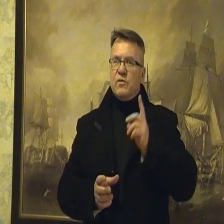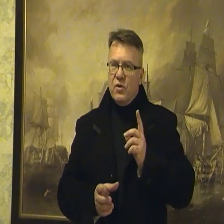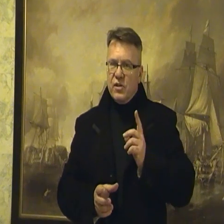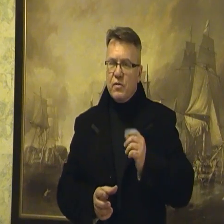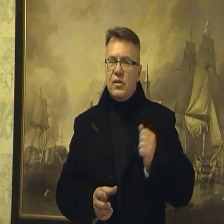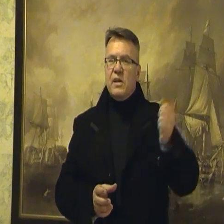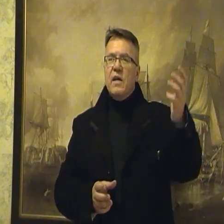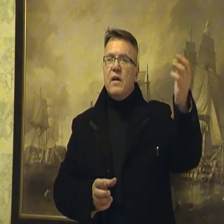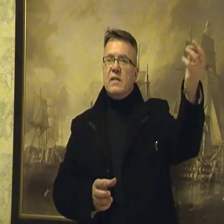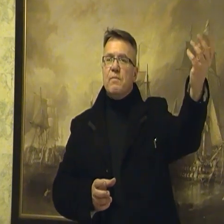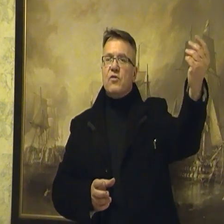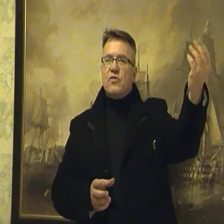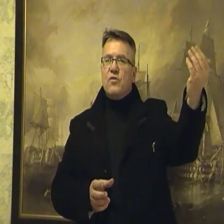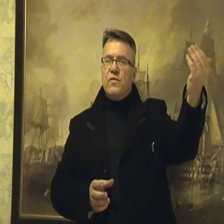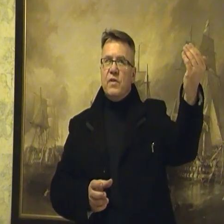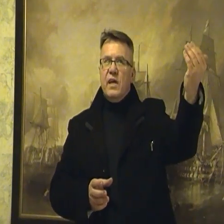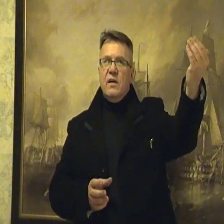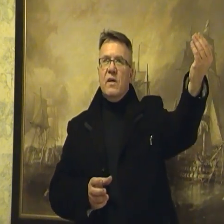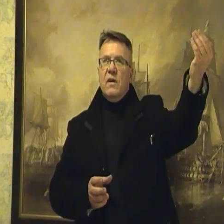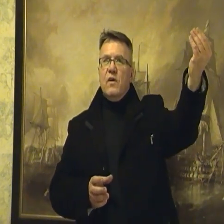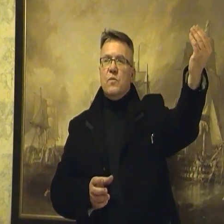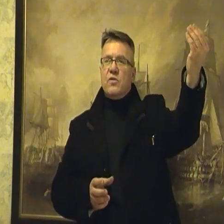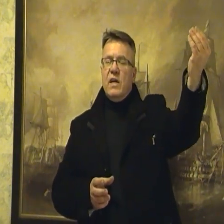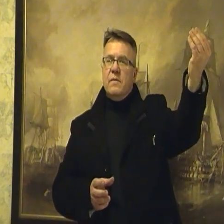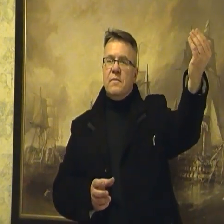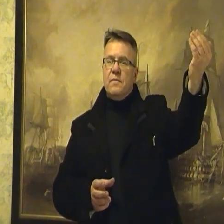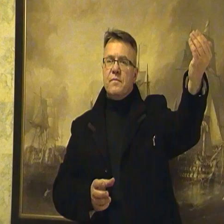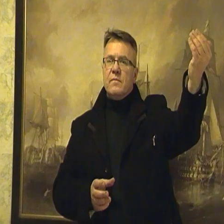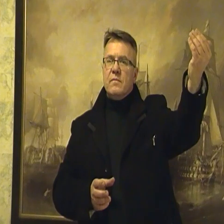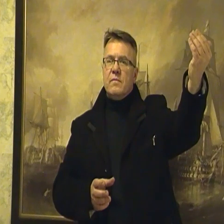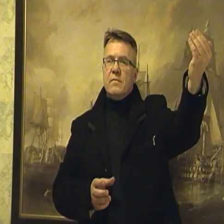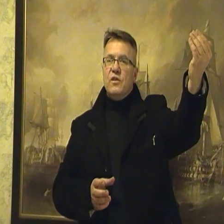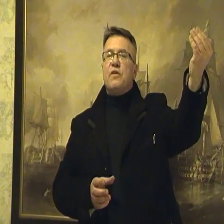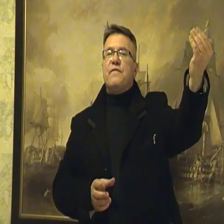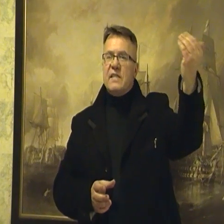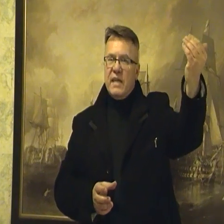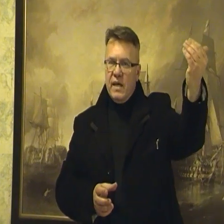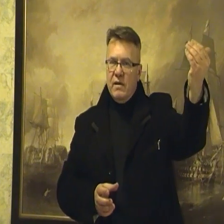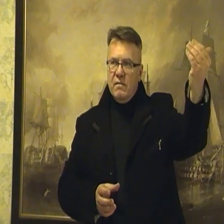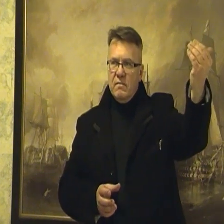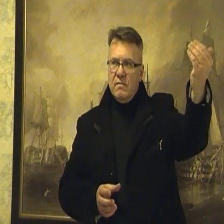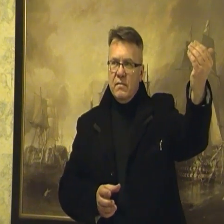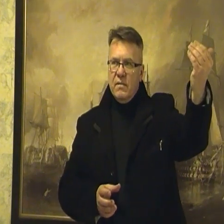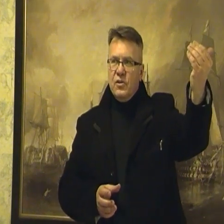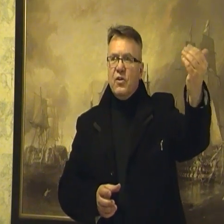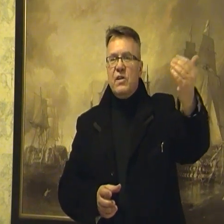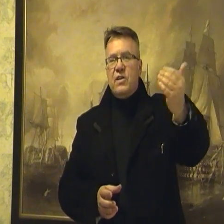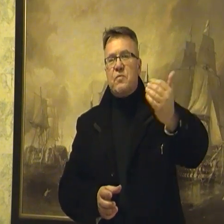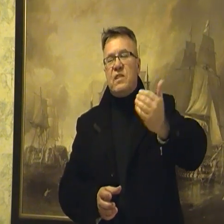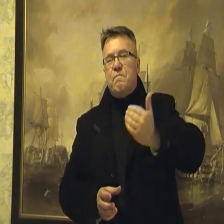ten złożek, który się zapoczątkowuje od Morza Norweskiego, ciągnie się przez